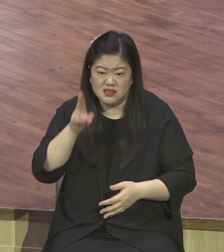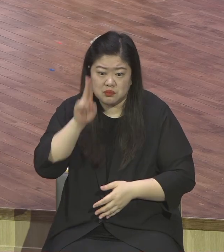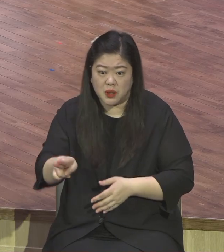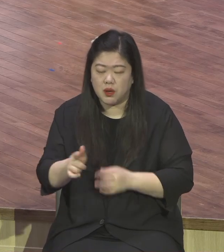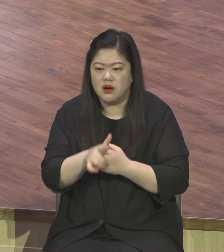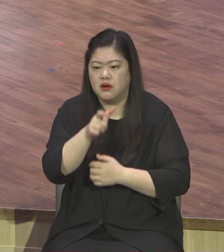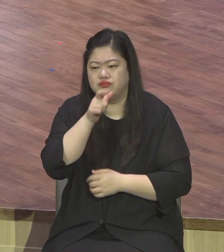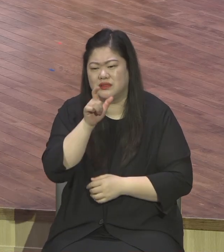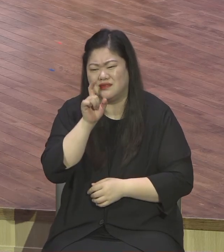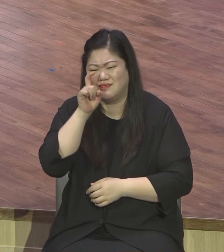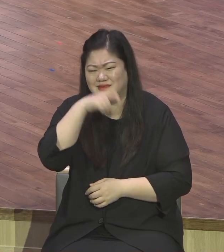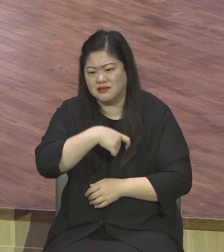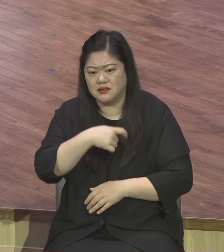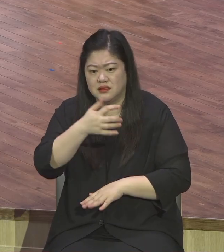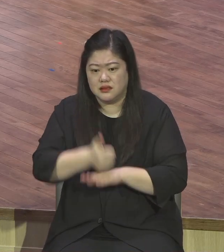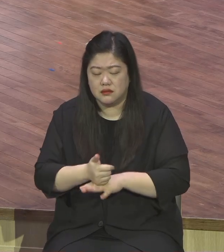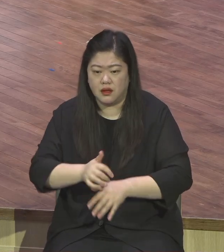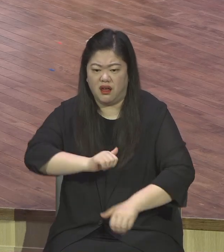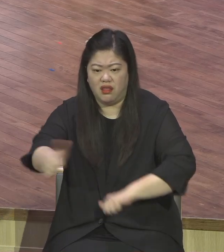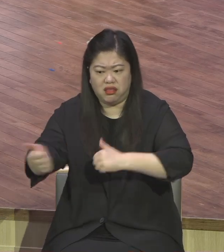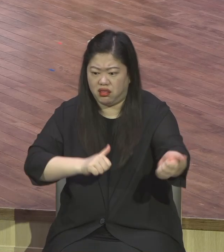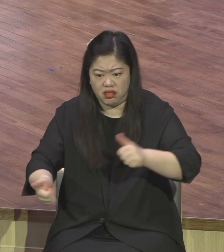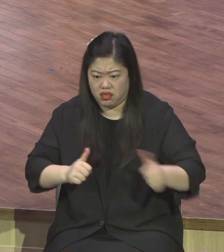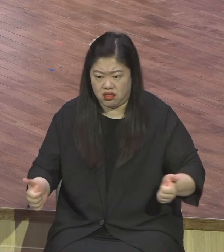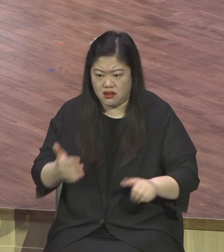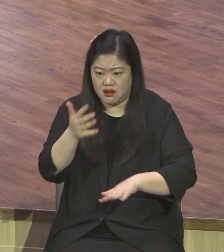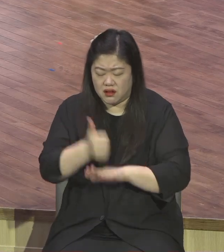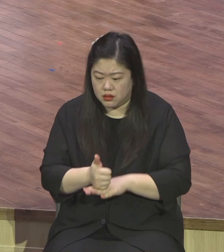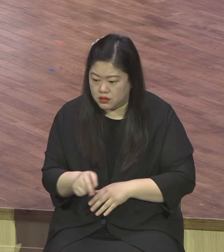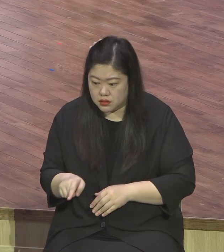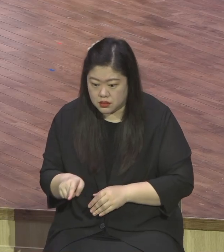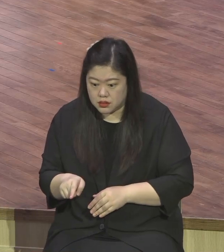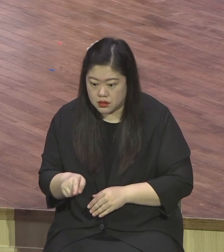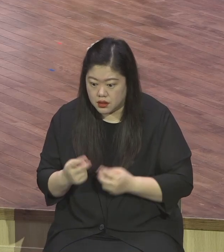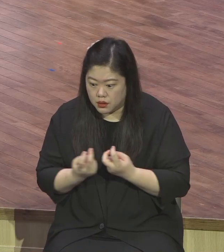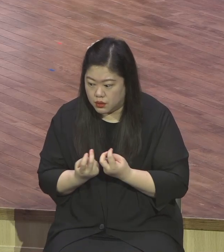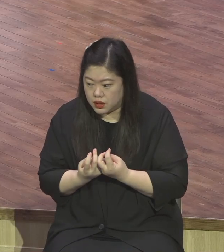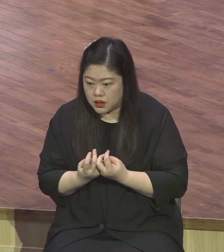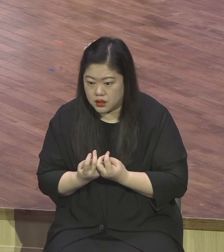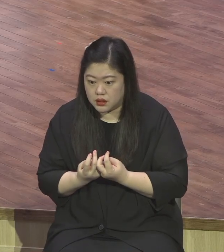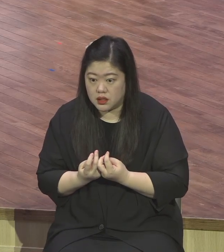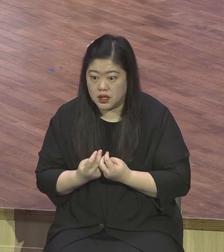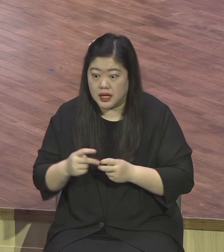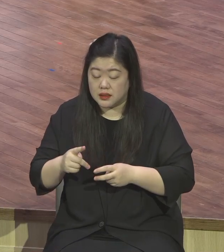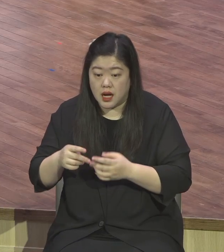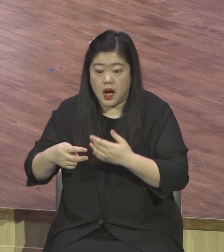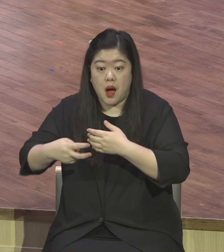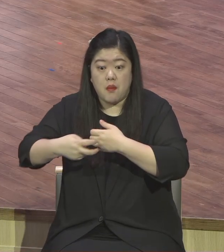냉동실에서 묶어가고 한 걸 다 던져 확 그래갖고 싸가지고 불태워버려.